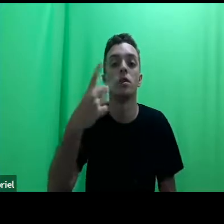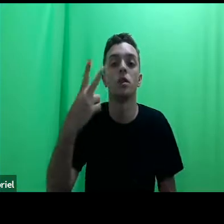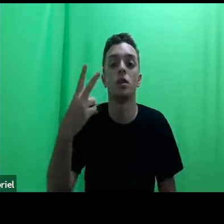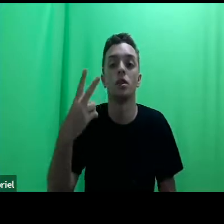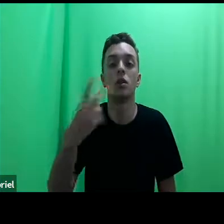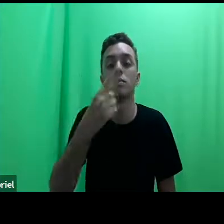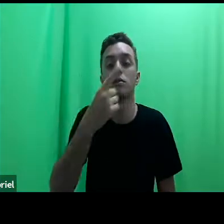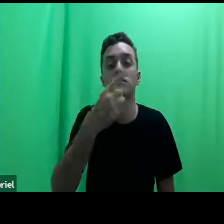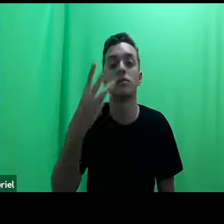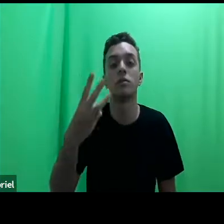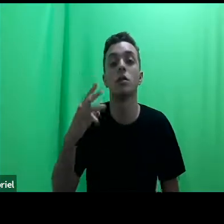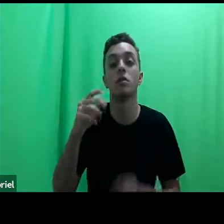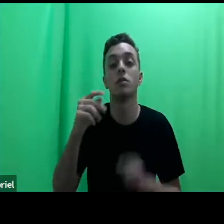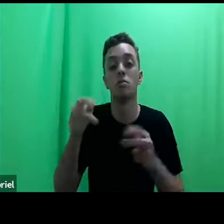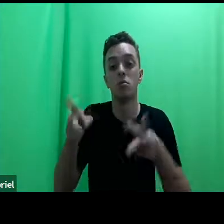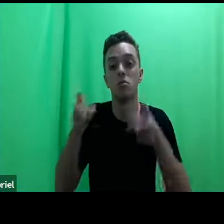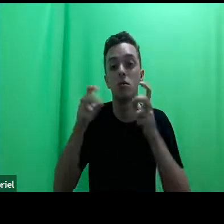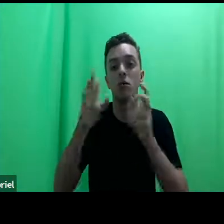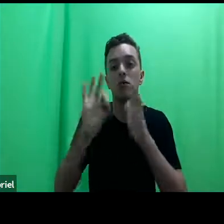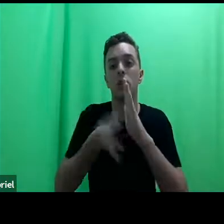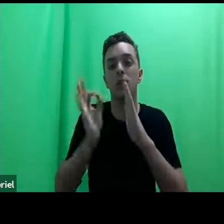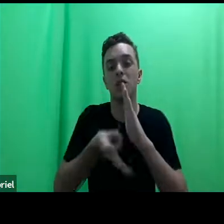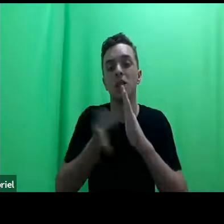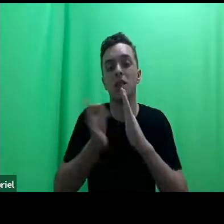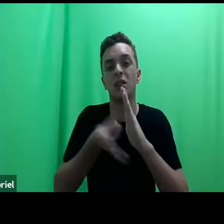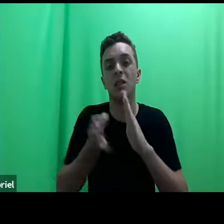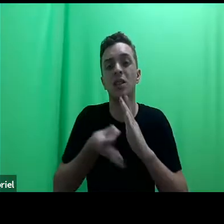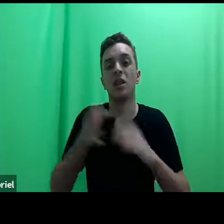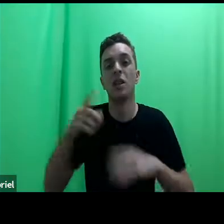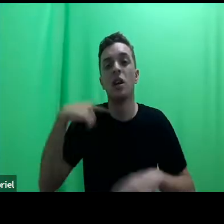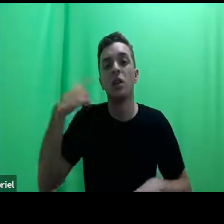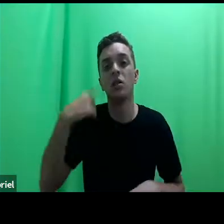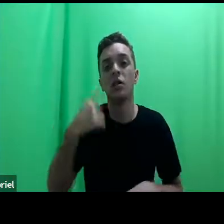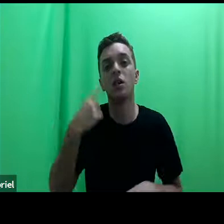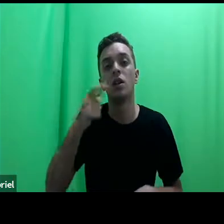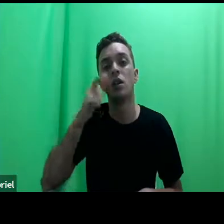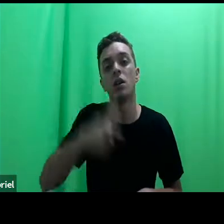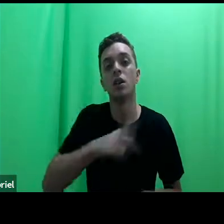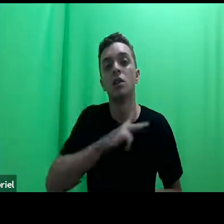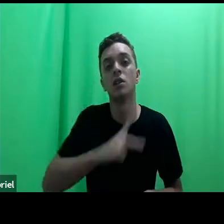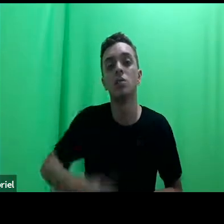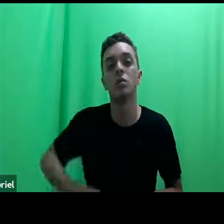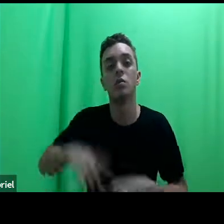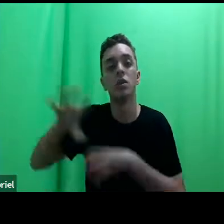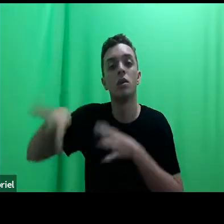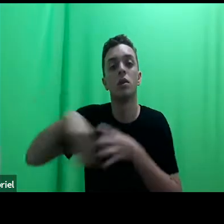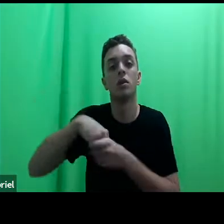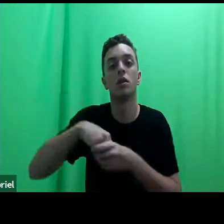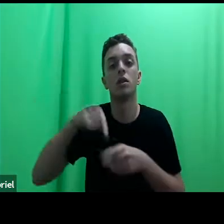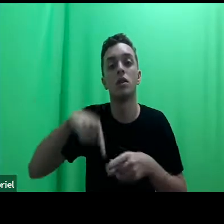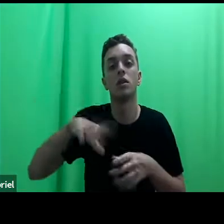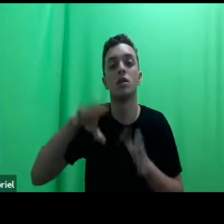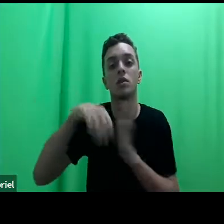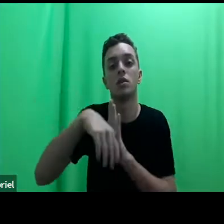as clínicas como a advocacia de interesse público e inclui nesse conceito muito amplo também a